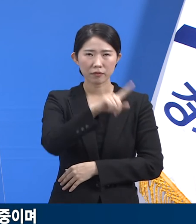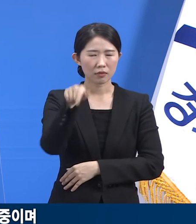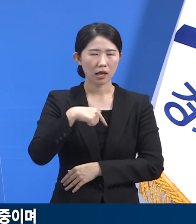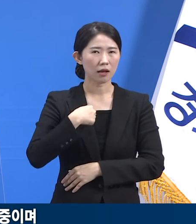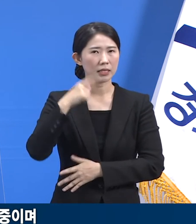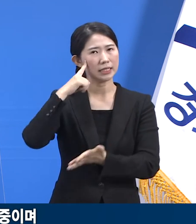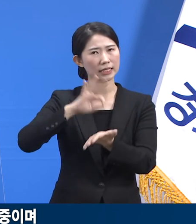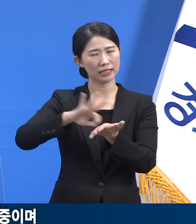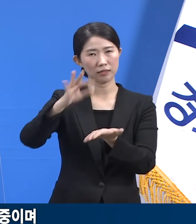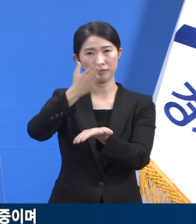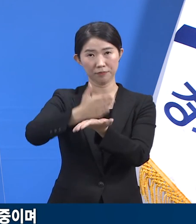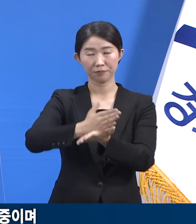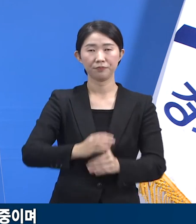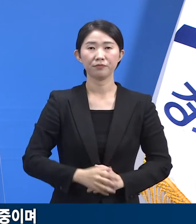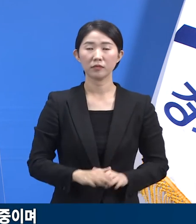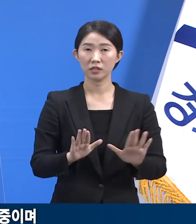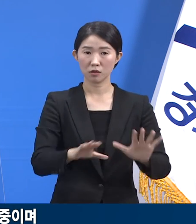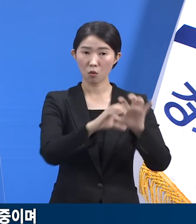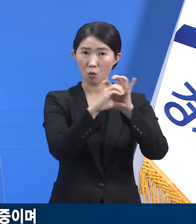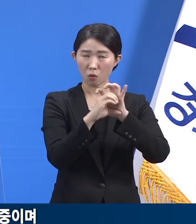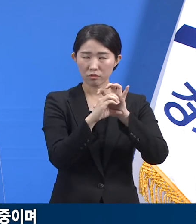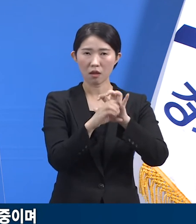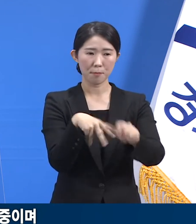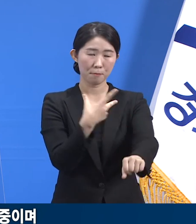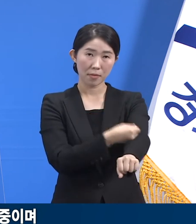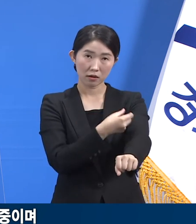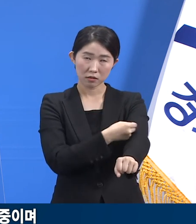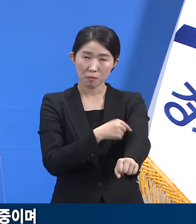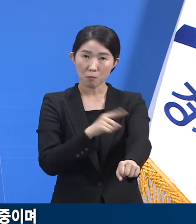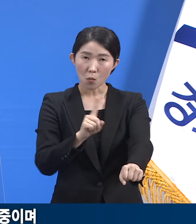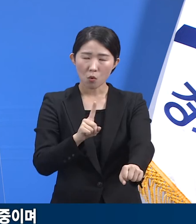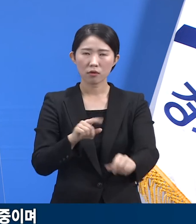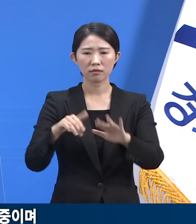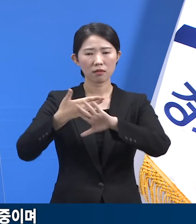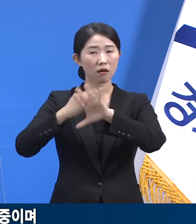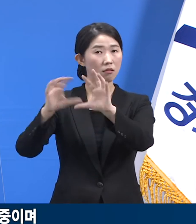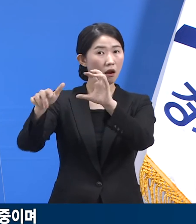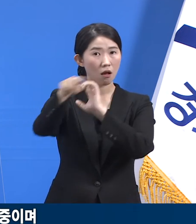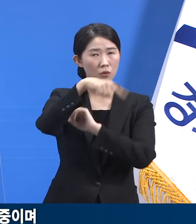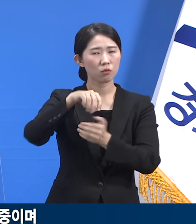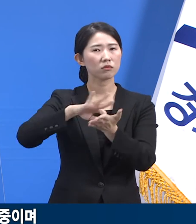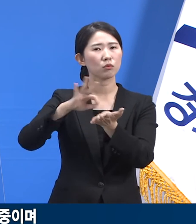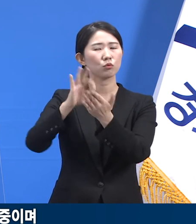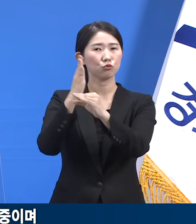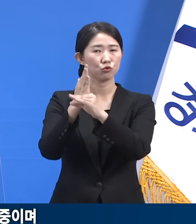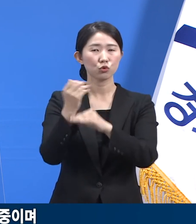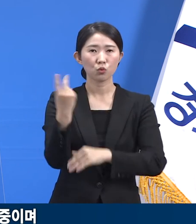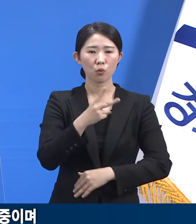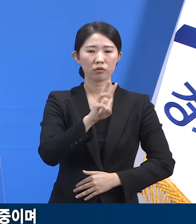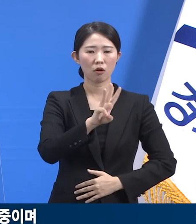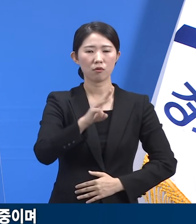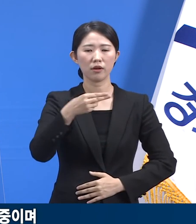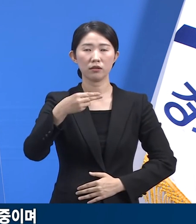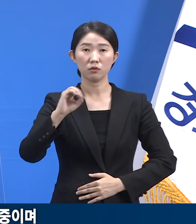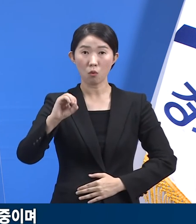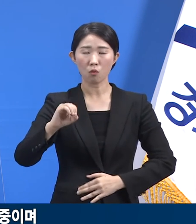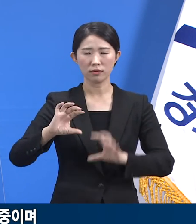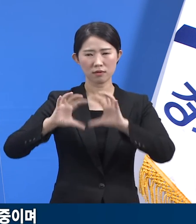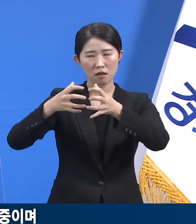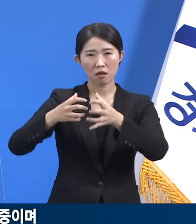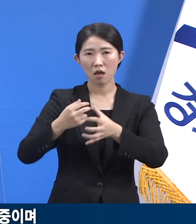코로나19 백신은 이미 세계 많은 국가에서 사용되고 있으며 세계보건기구가 승인한 제품입니다.